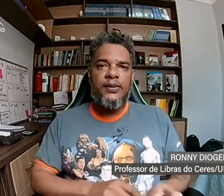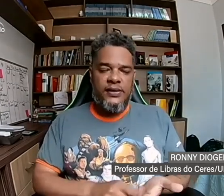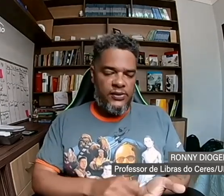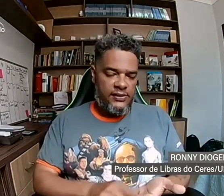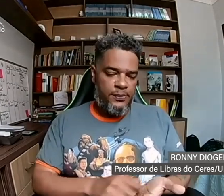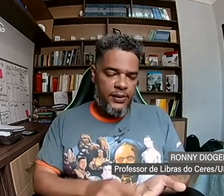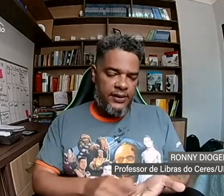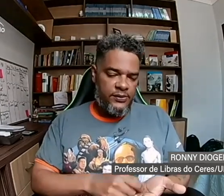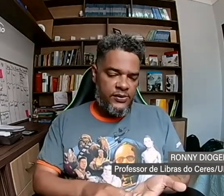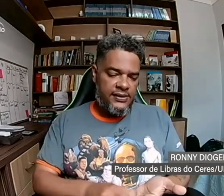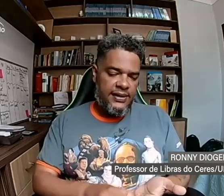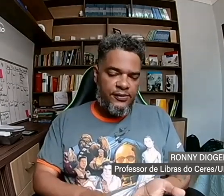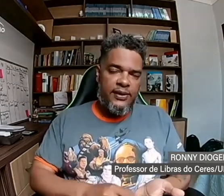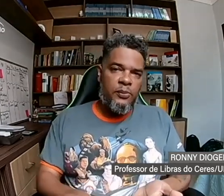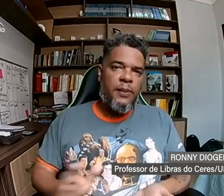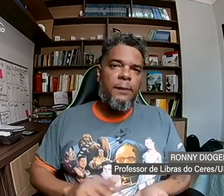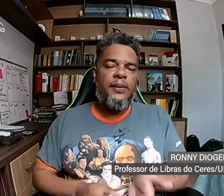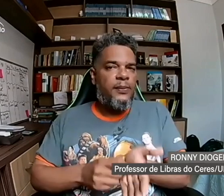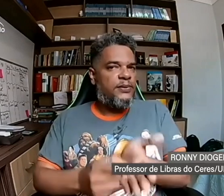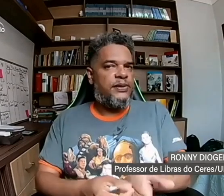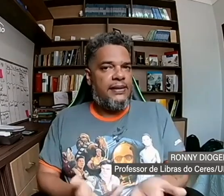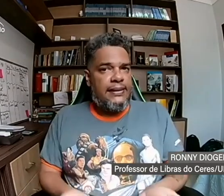só escreve aqui no papel e mostra ele?